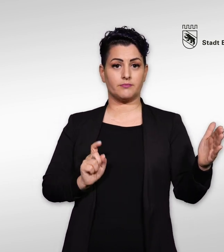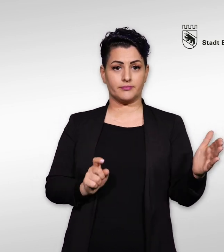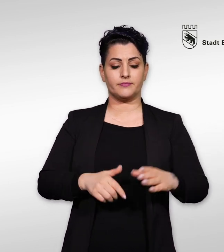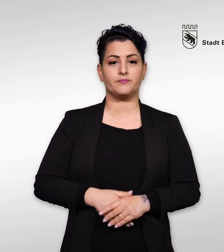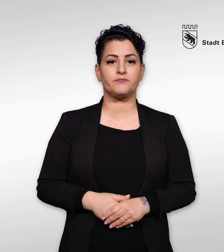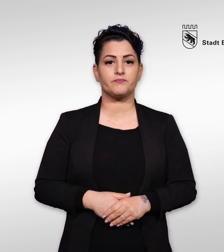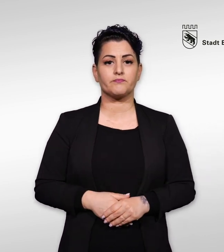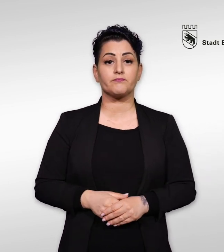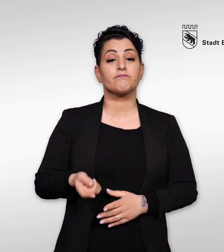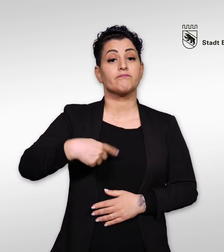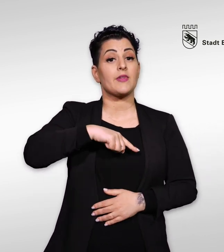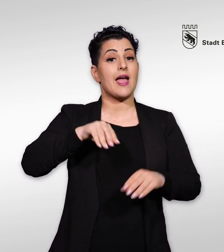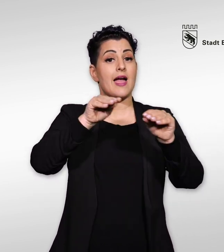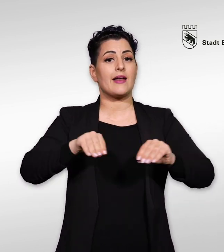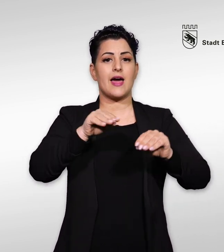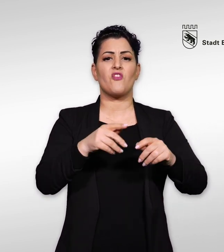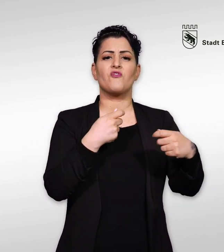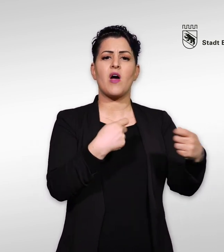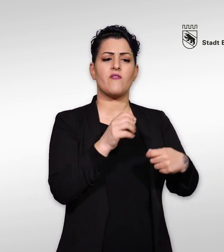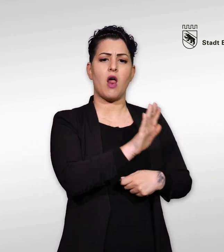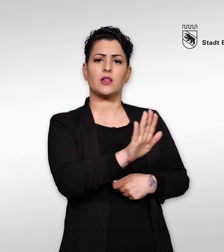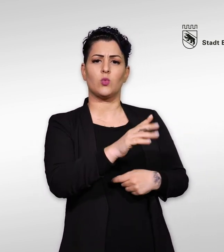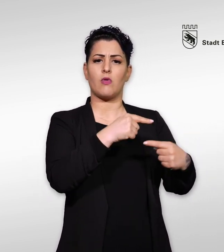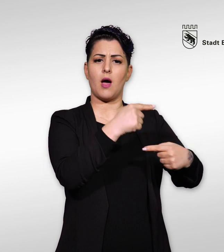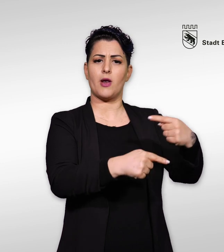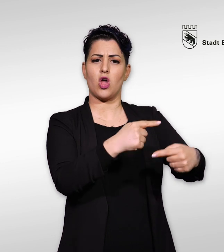Wir erklären Verwaltungsabläufe, Vorschriften oder Entscheide.